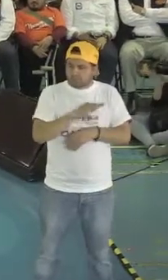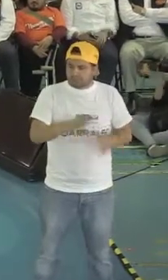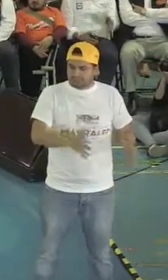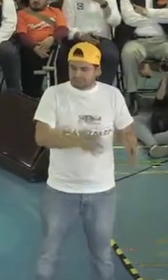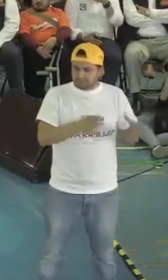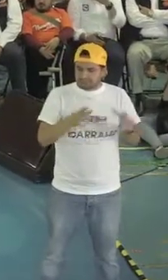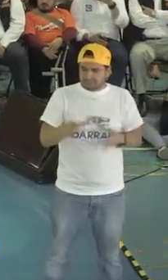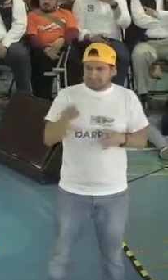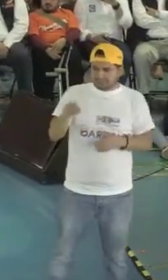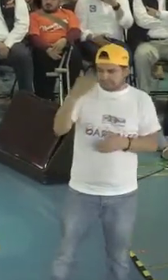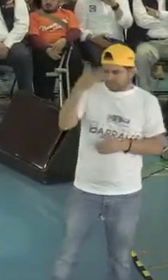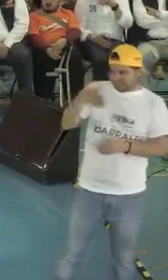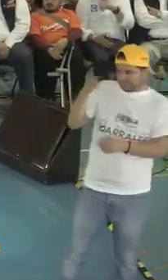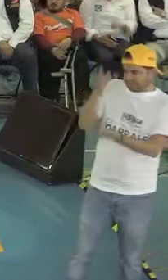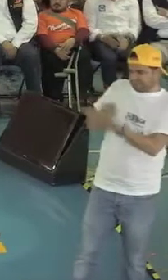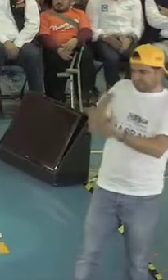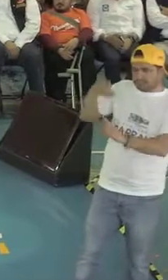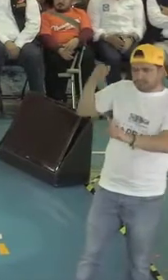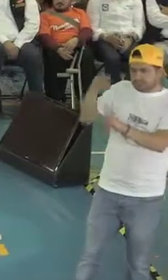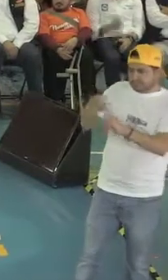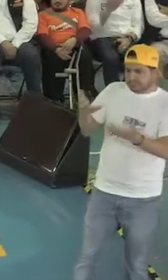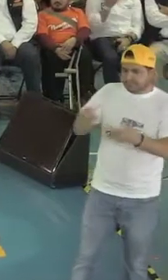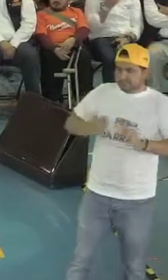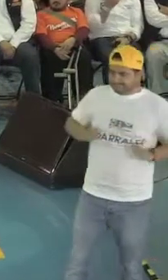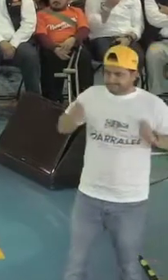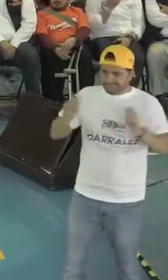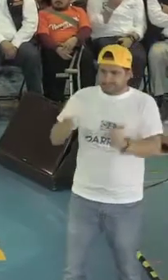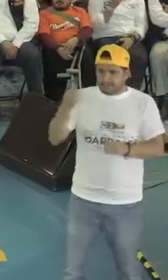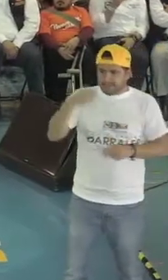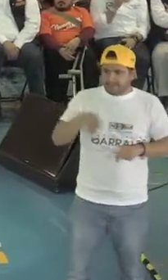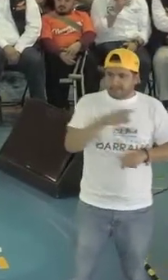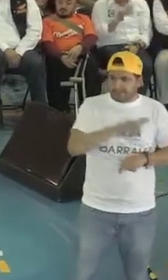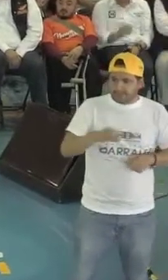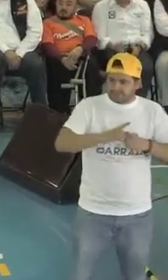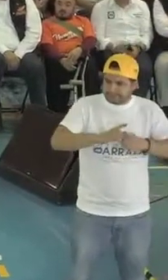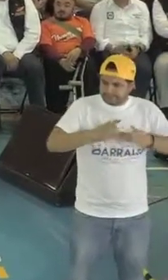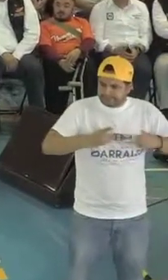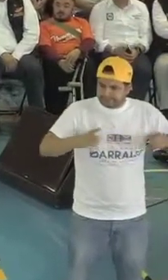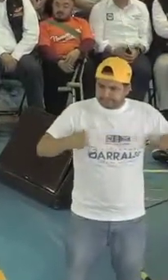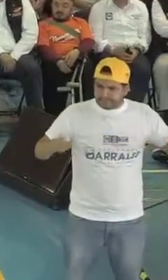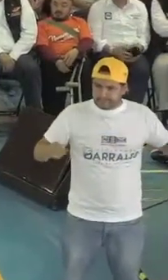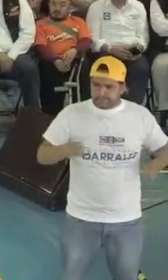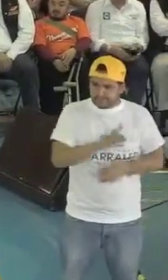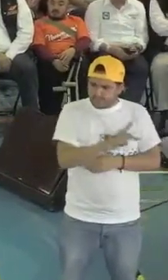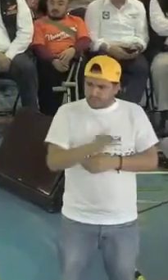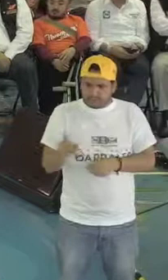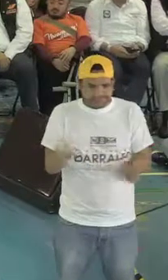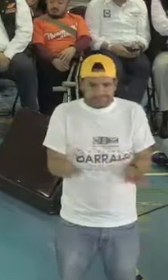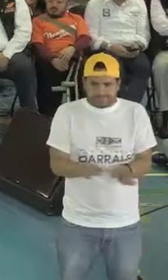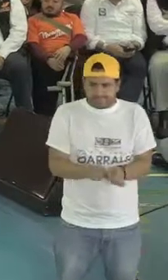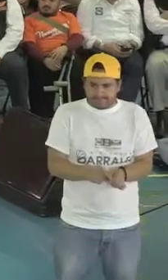única y exclusivamente generando condiciones para que puedan desarrollar ese trabajo. Eso es lo que vamos a hacer